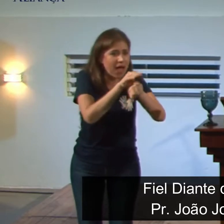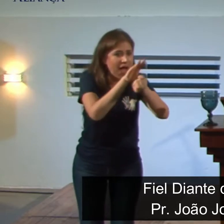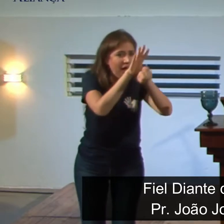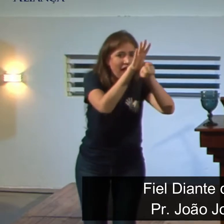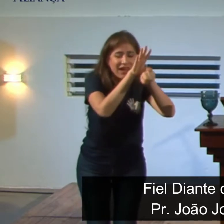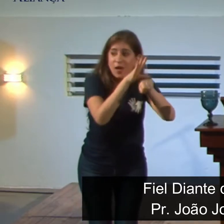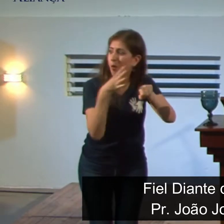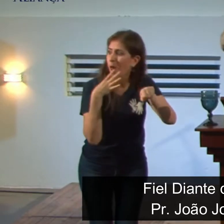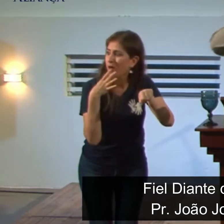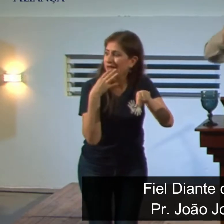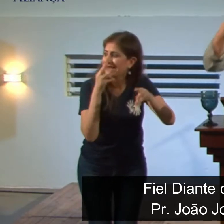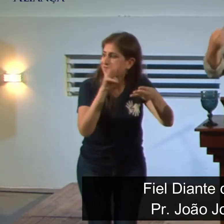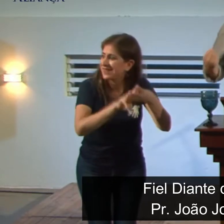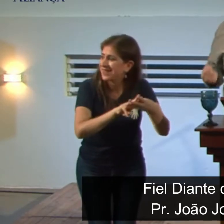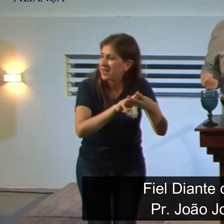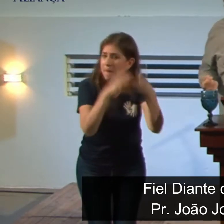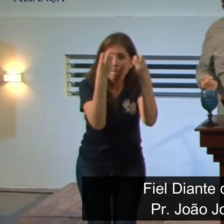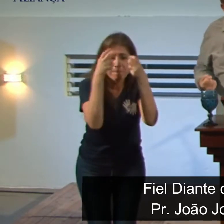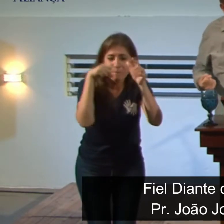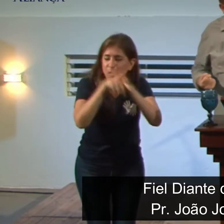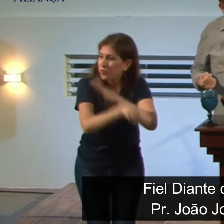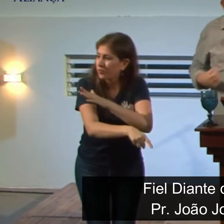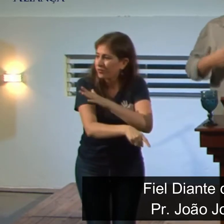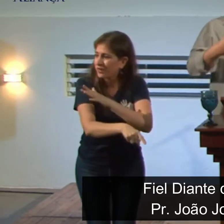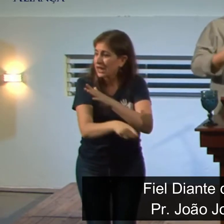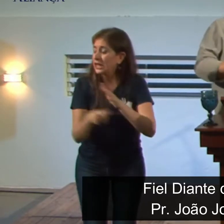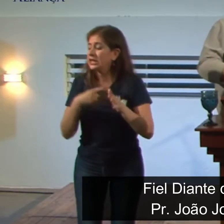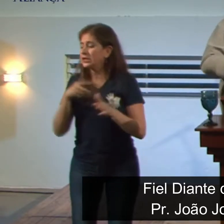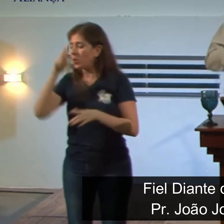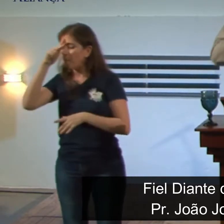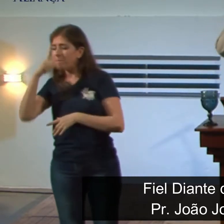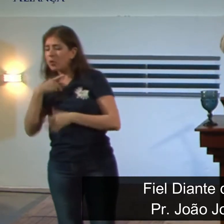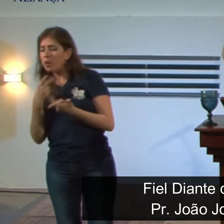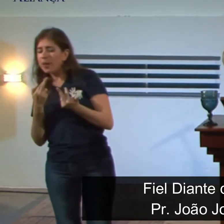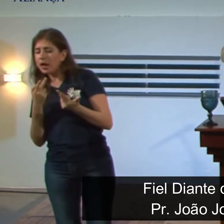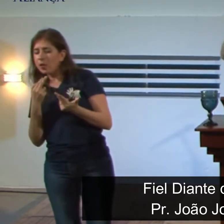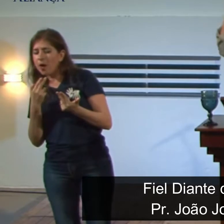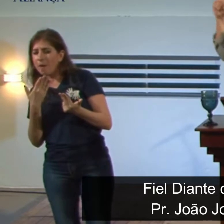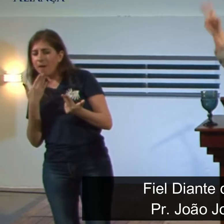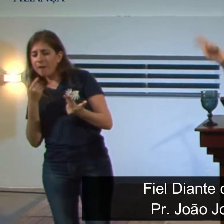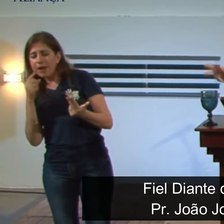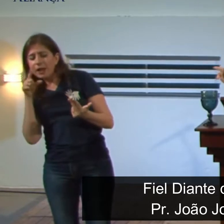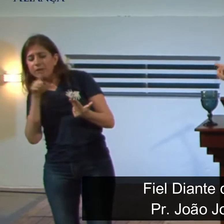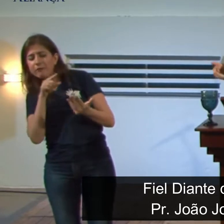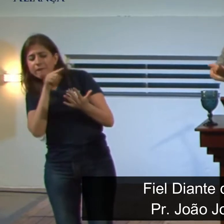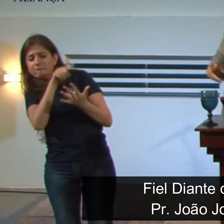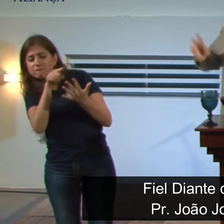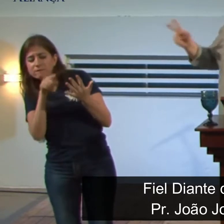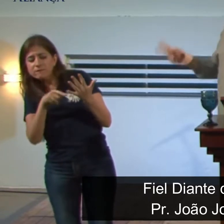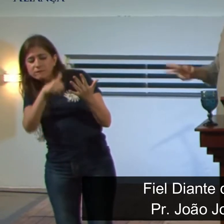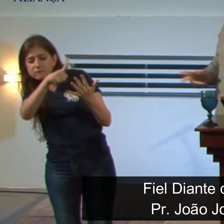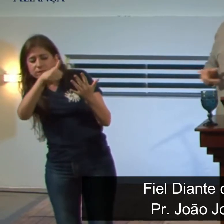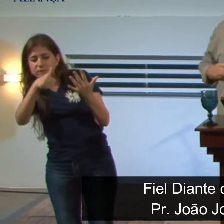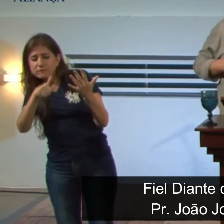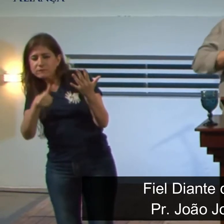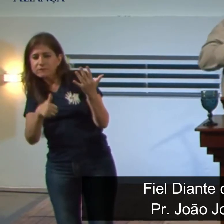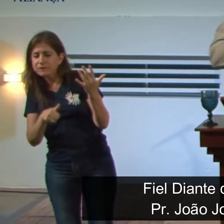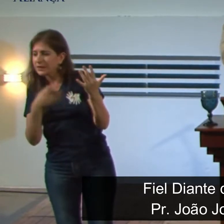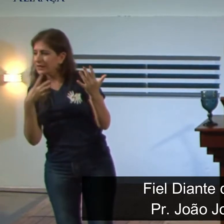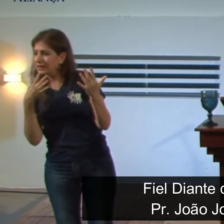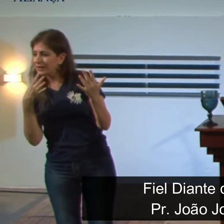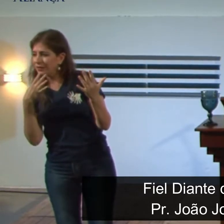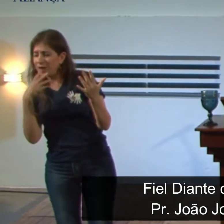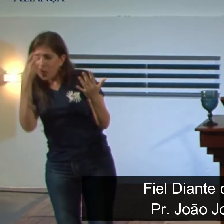Então, era uma maneira também de apropriação cultural. eles iam ter acesso à melhor, vamos dizer assim, guardadas as devidas